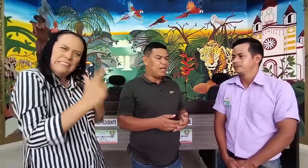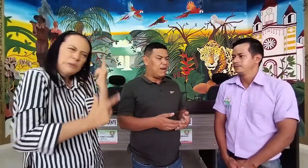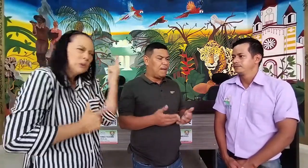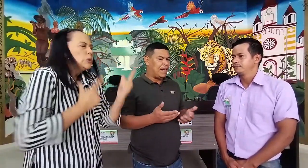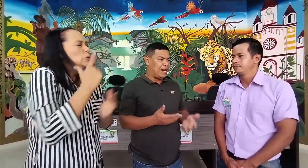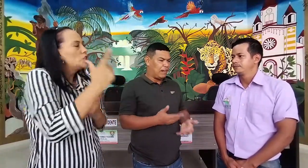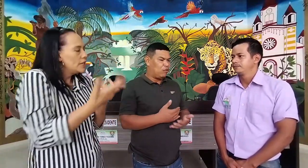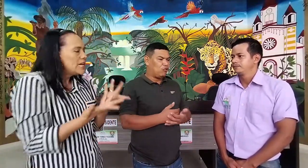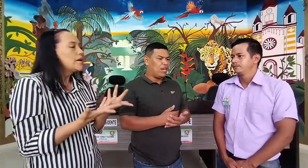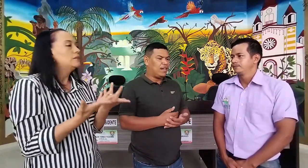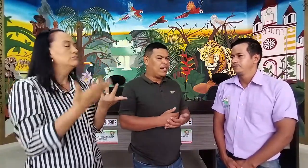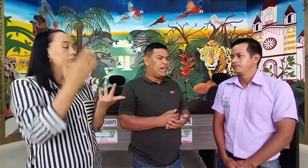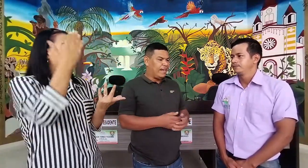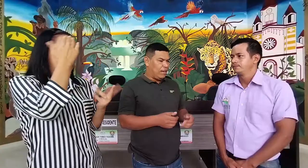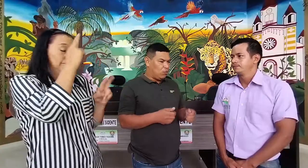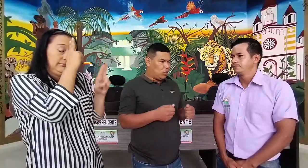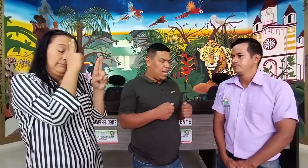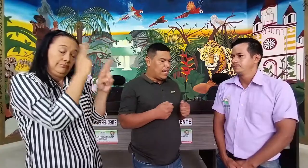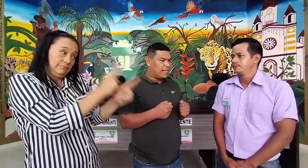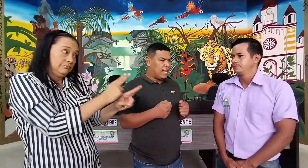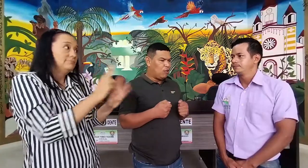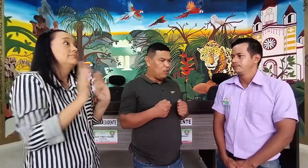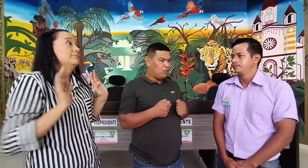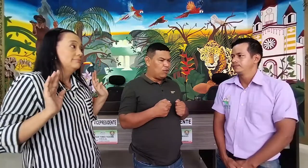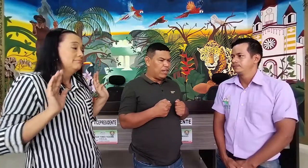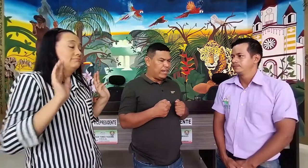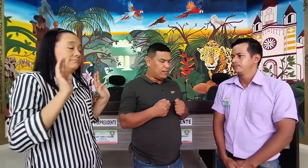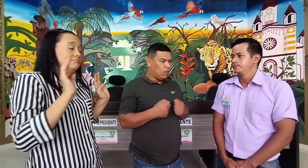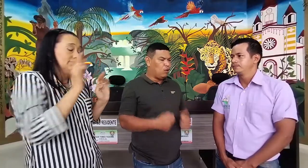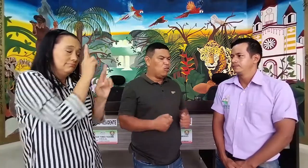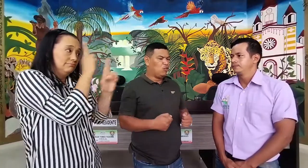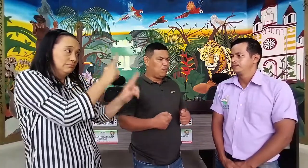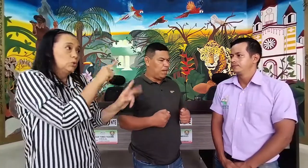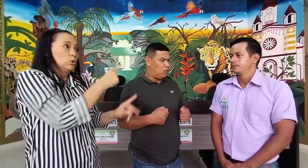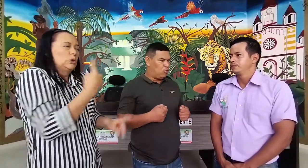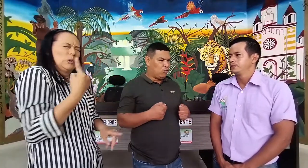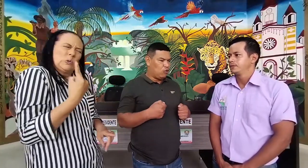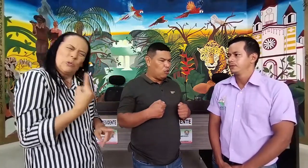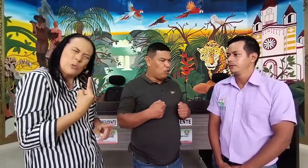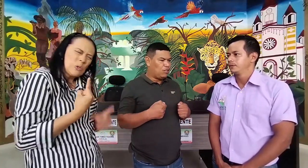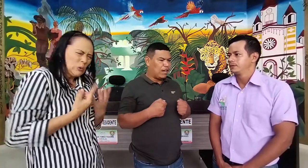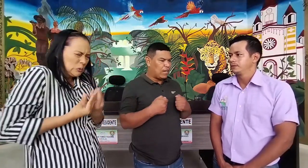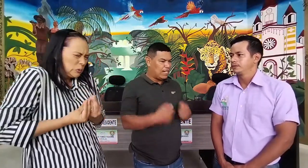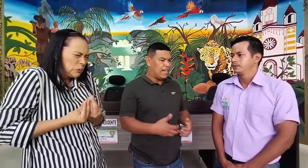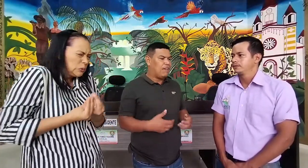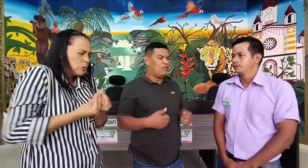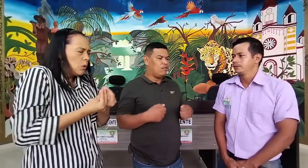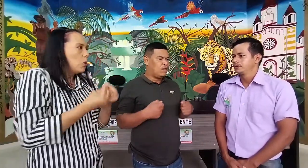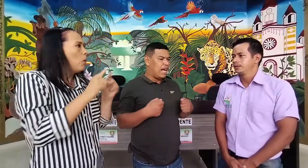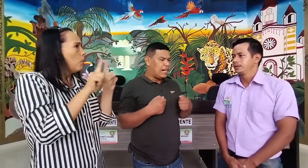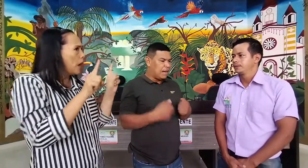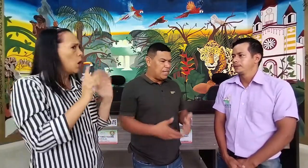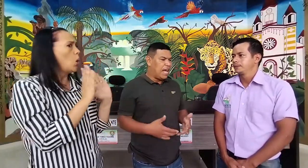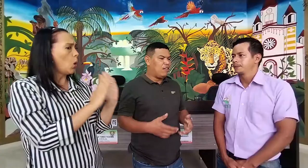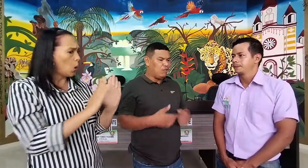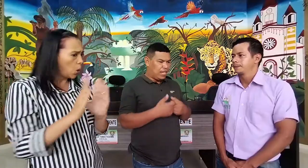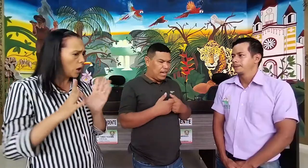que vale la pena reconocer que ustedes han estado solos, pero no se han organizado, han caminado y han